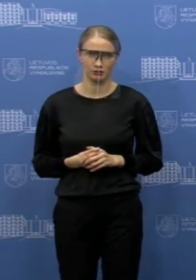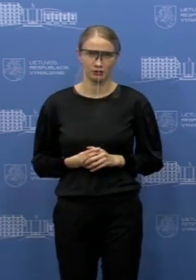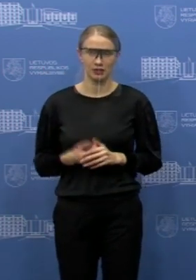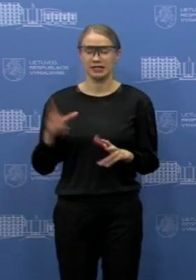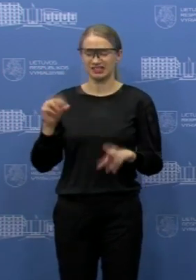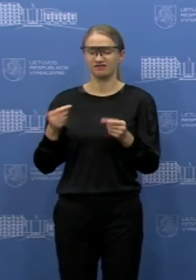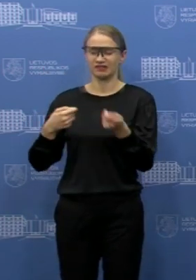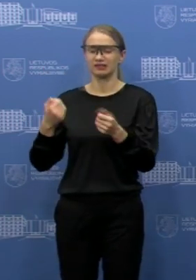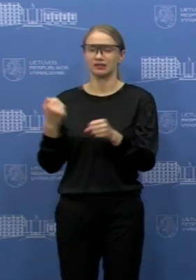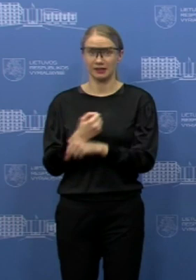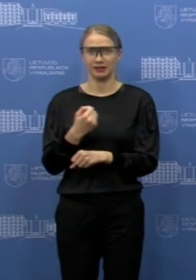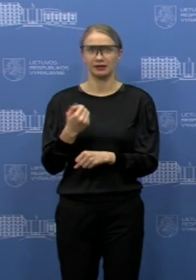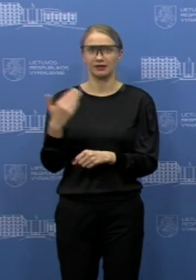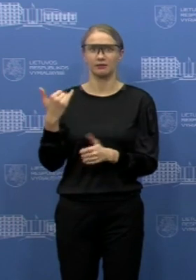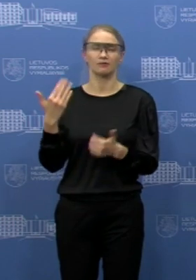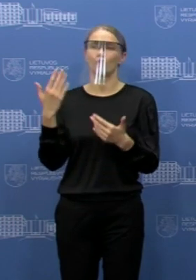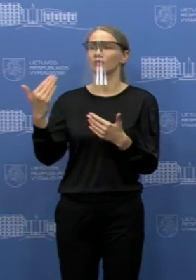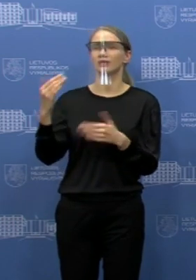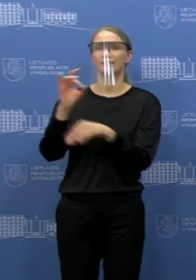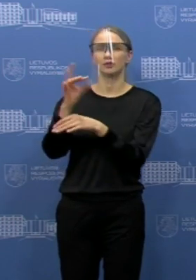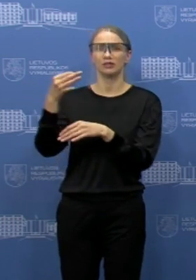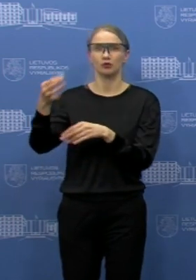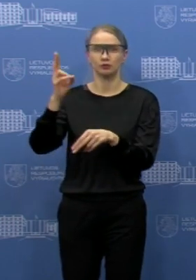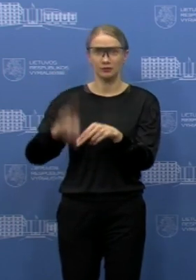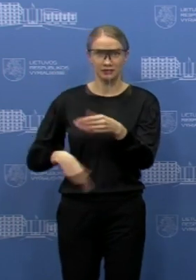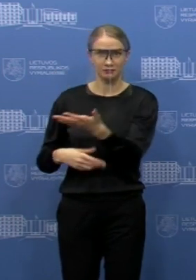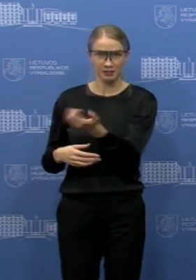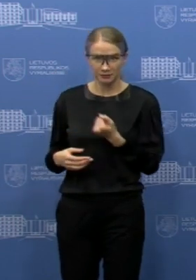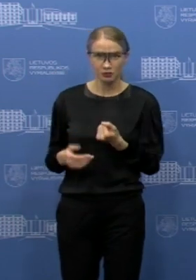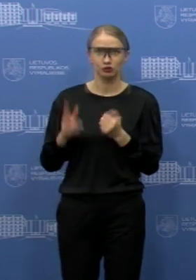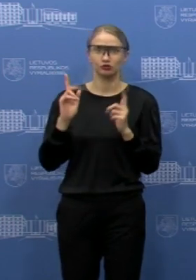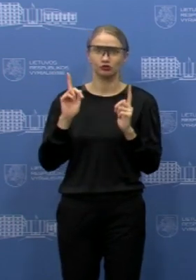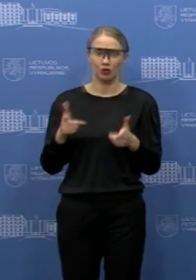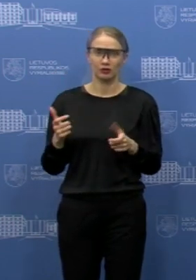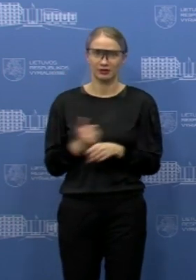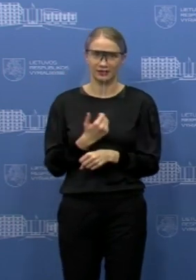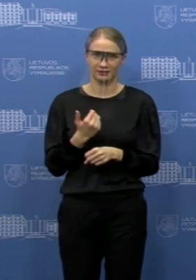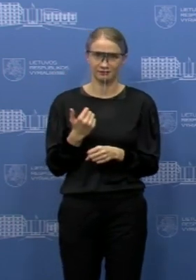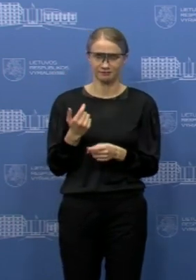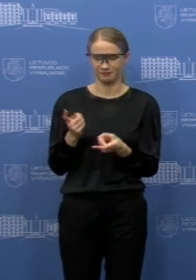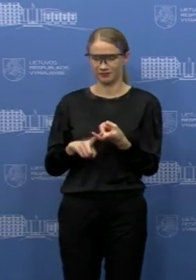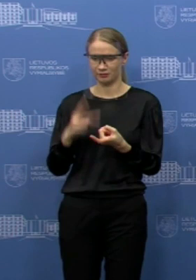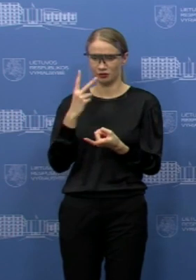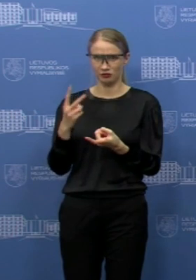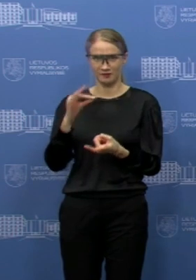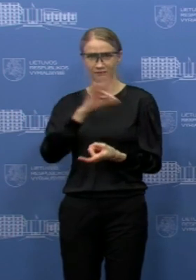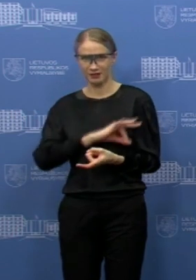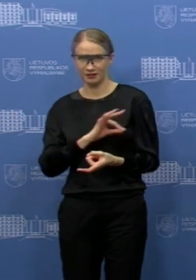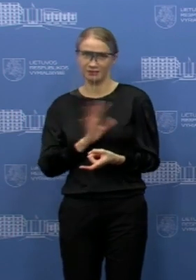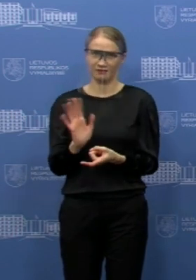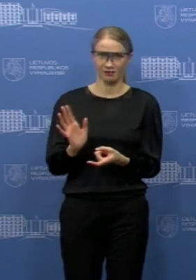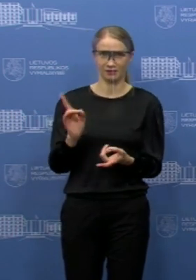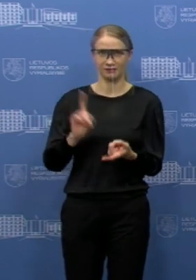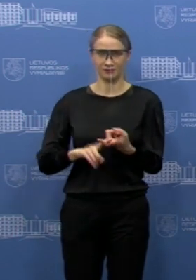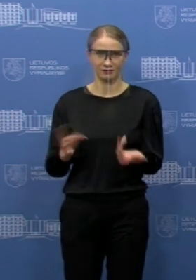jeigu tokie sprendimai ir priimami, tikrai juos priiminėti pamatuotai, pasvertai. O šiaip turėkim galvoje,